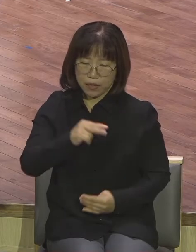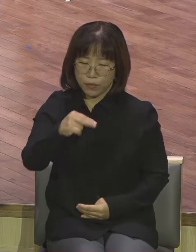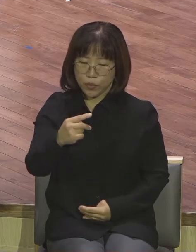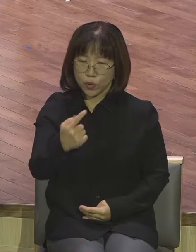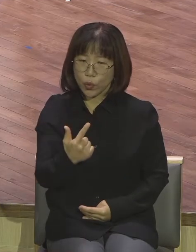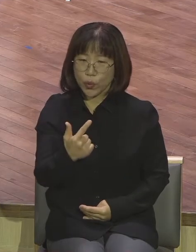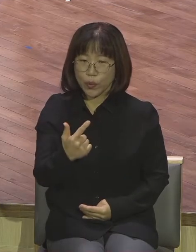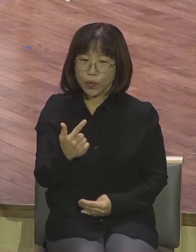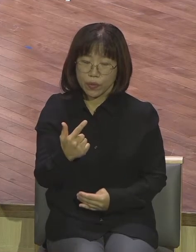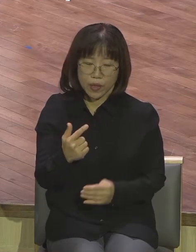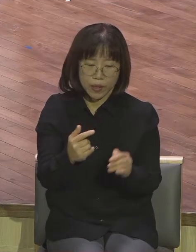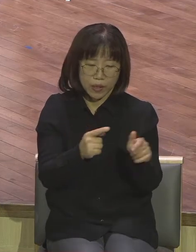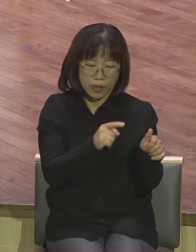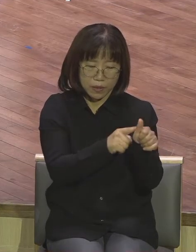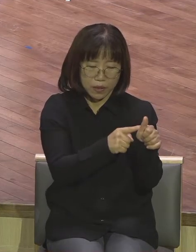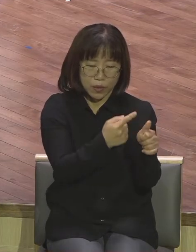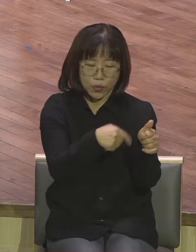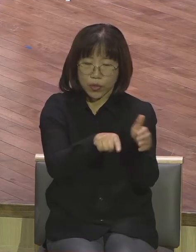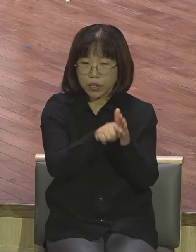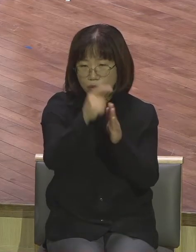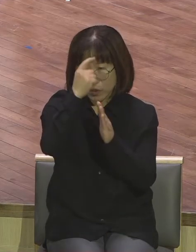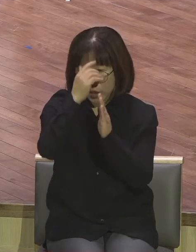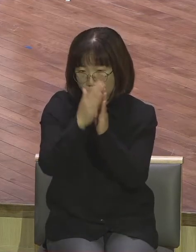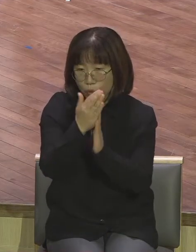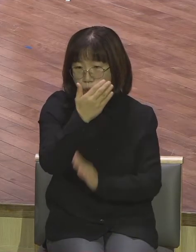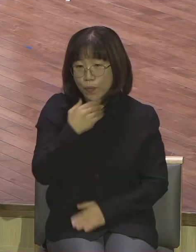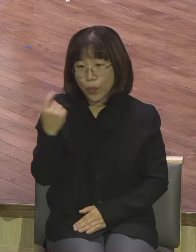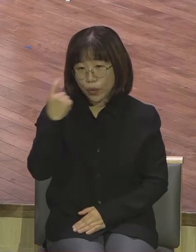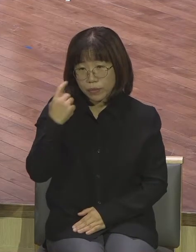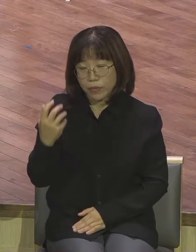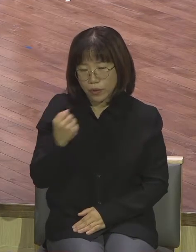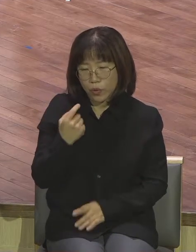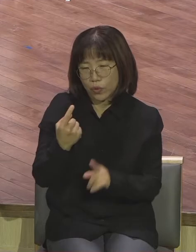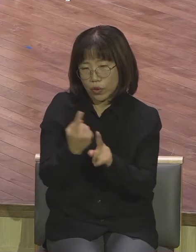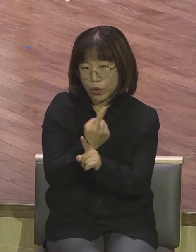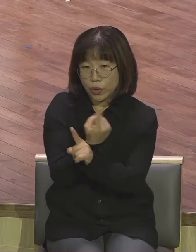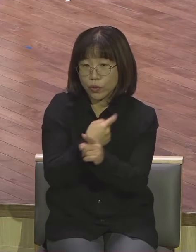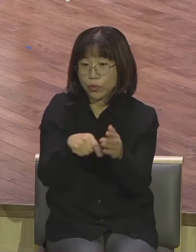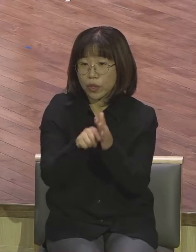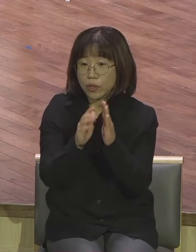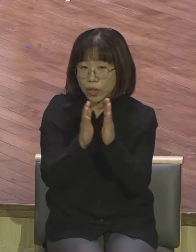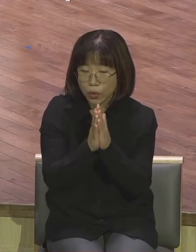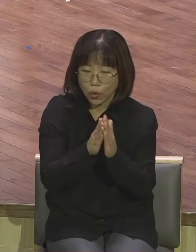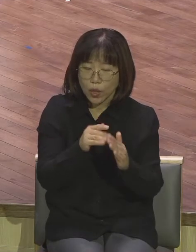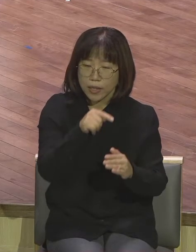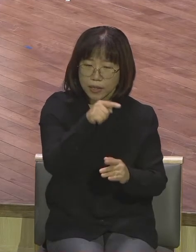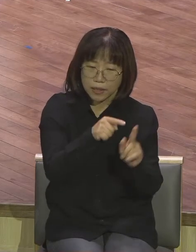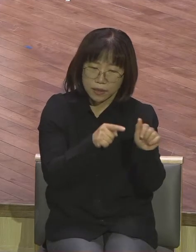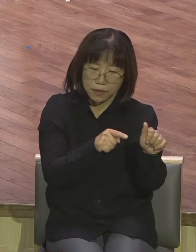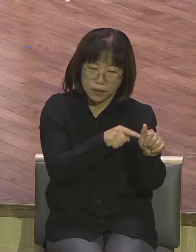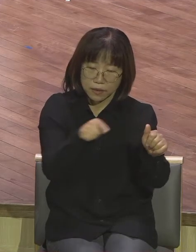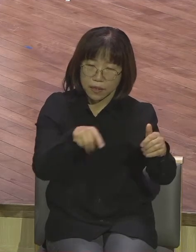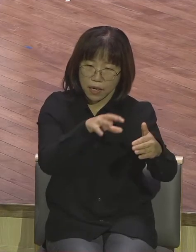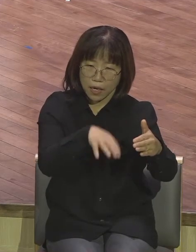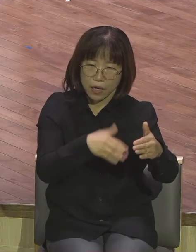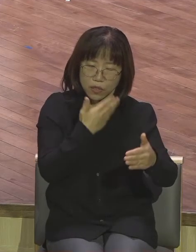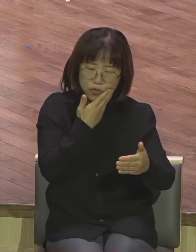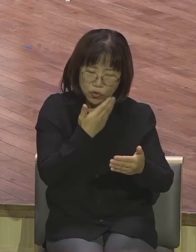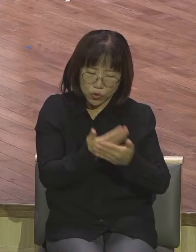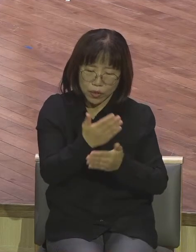보금의 능력으로 질병이 치유되어지도록 함께 기도해 주시고 그 속에 하나님의 중요한 게 발견되어지는 영적인 사실이